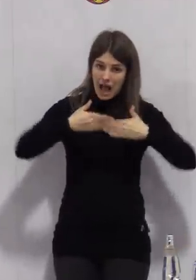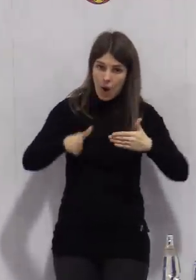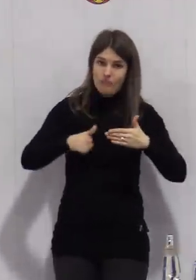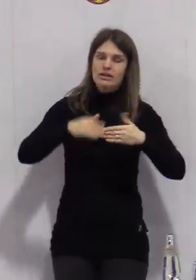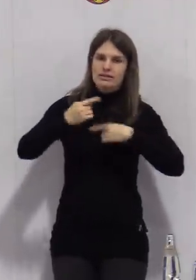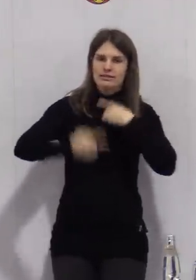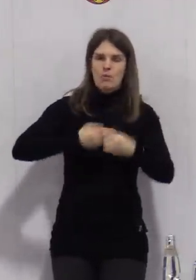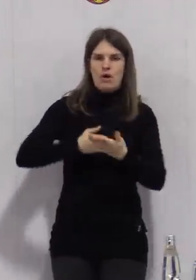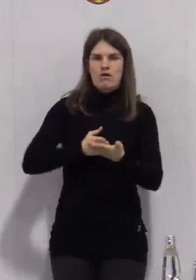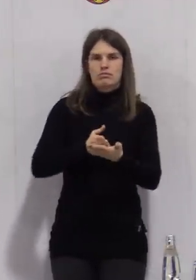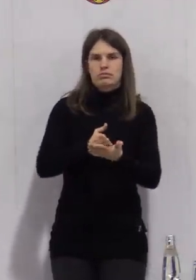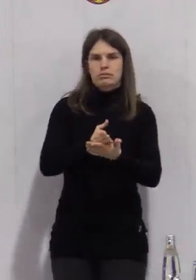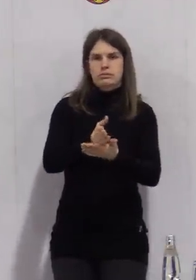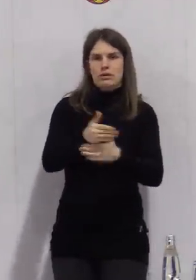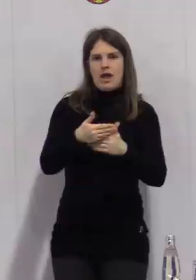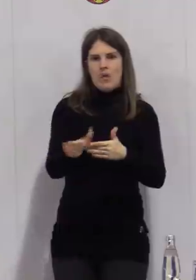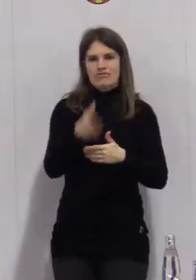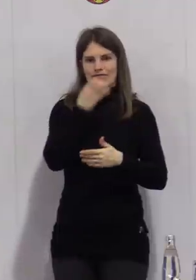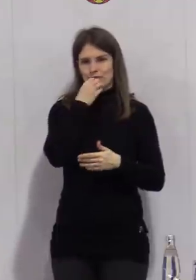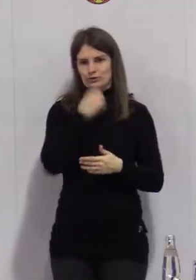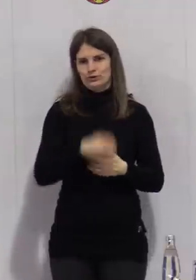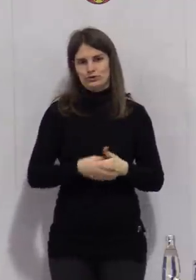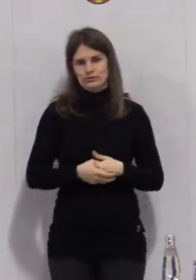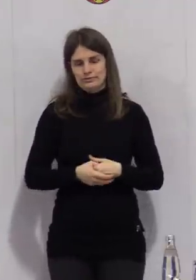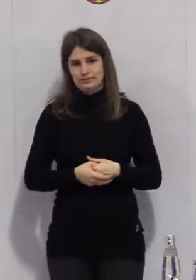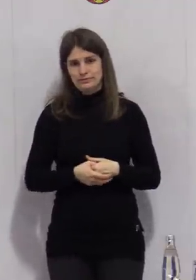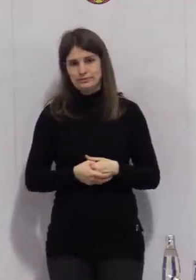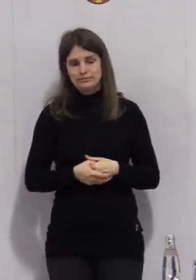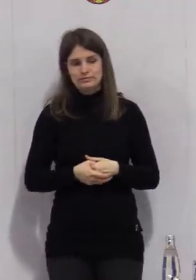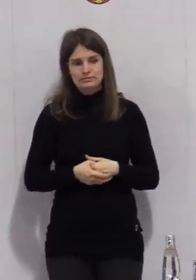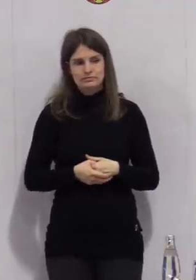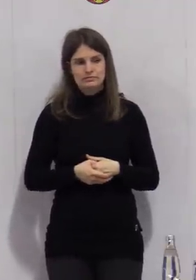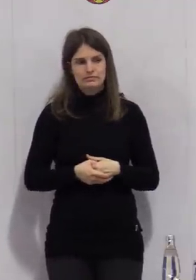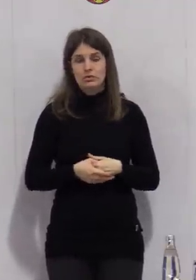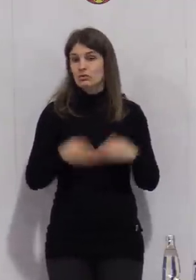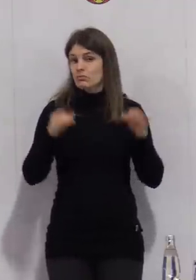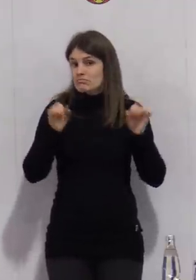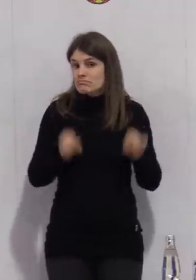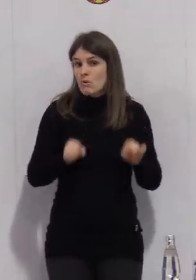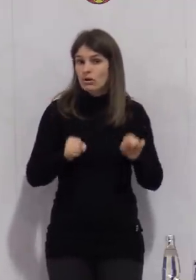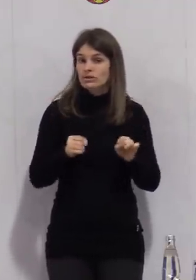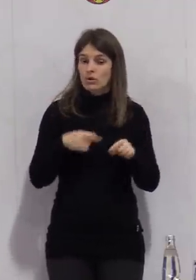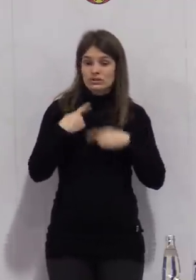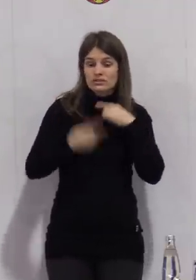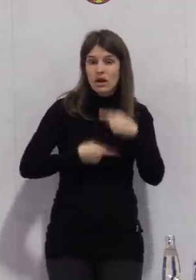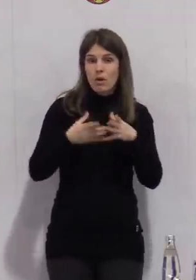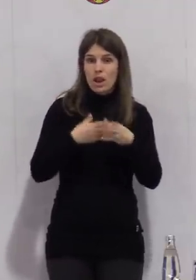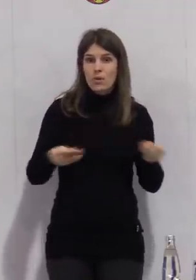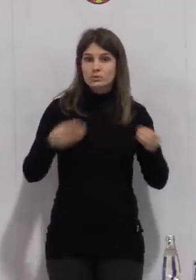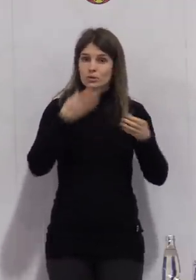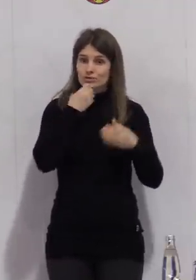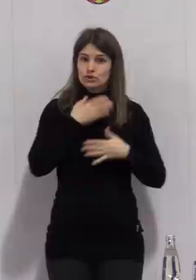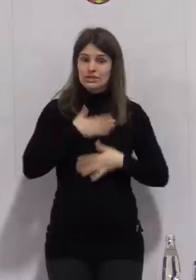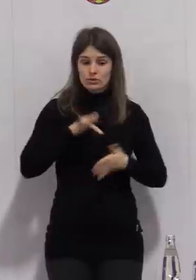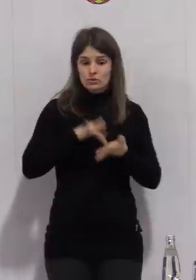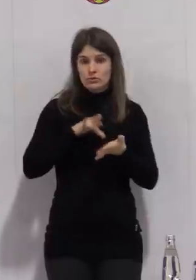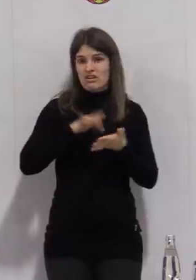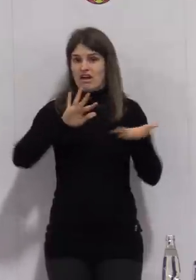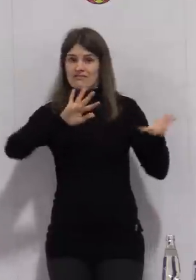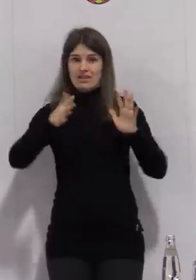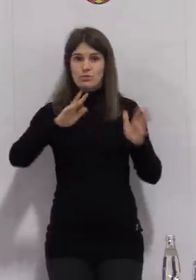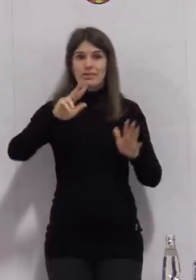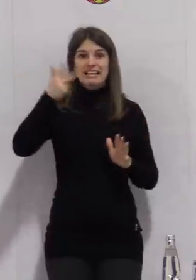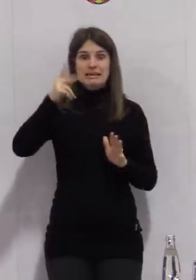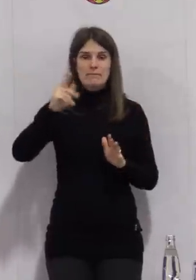eine Lösung finden, weil wir ja durchaus auch noch diese dritte Welle vor dem Bug haben, die noch mal zu höheren